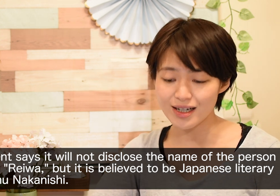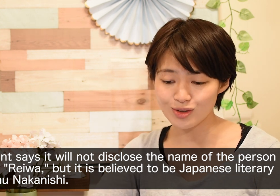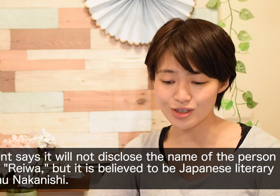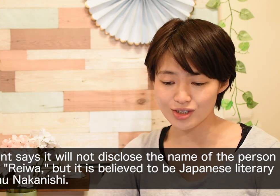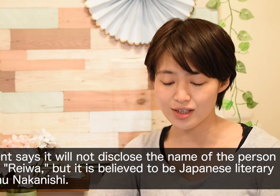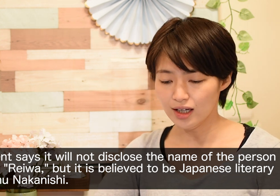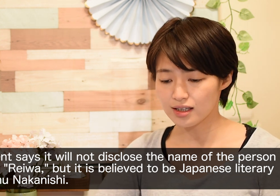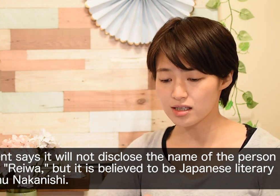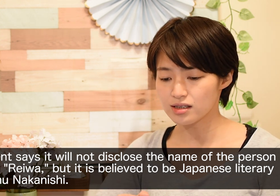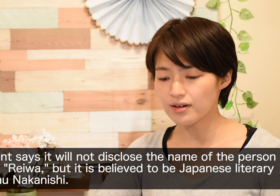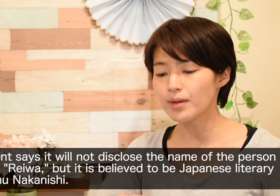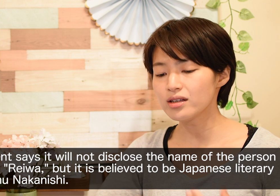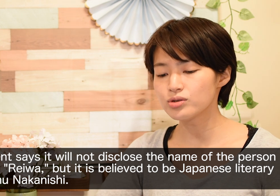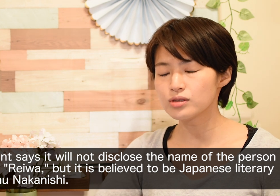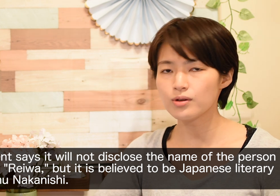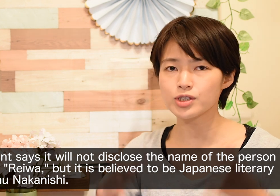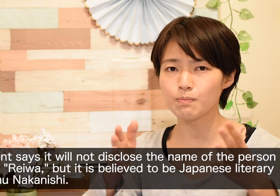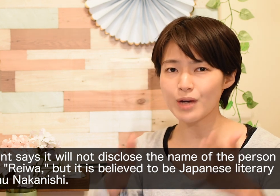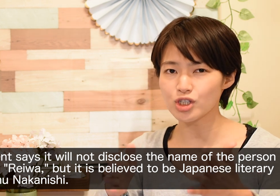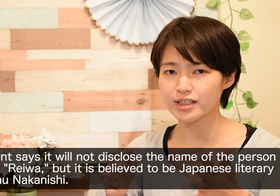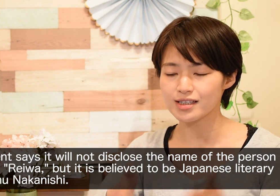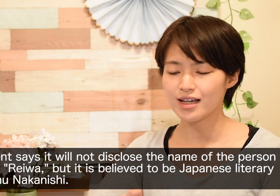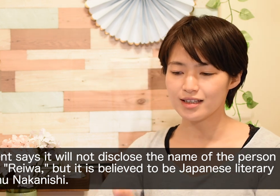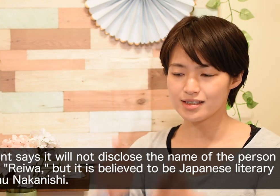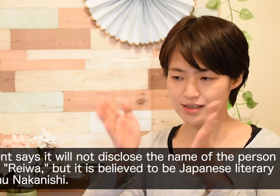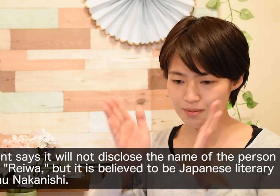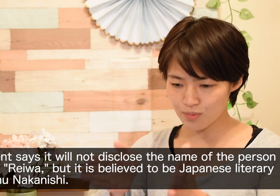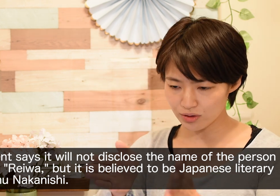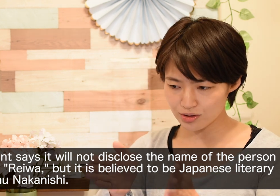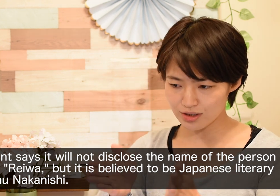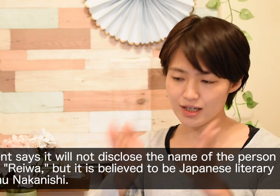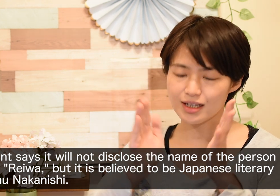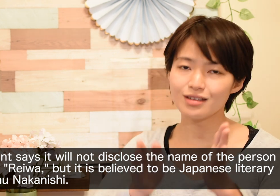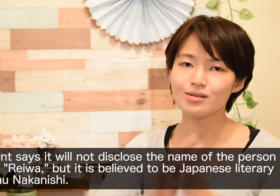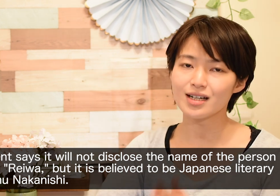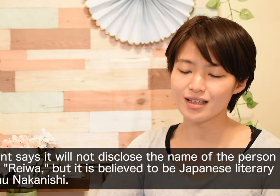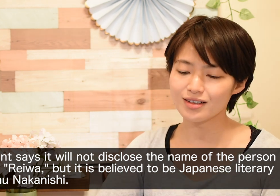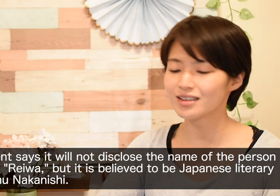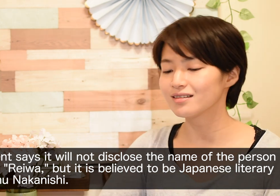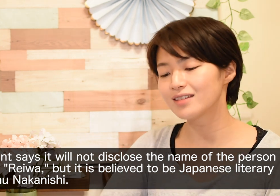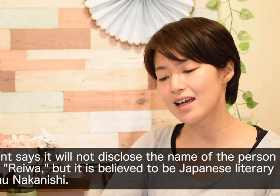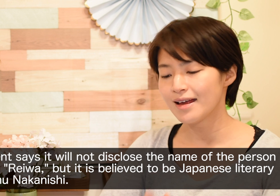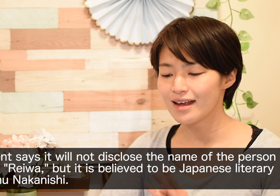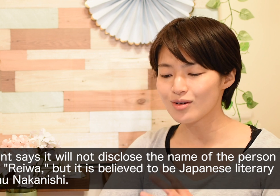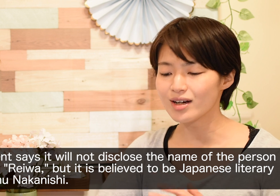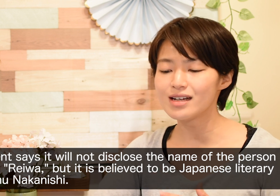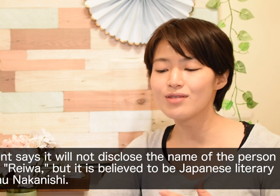万葉集中西さんは万葉集をspecialize専門とする、研究されている方なので今回reiwa